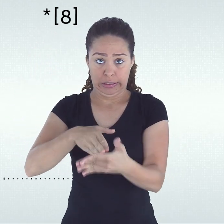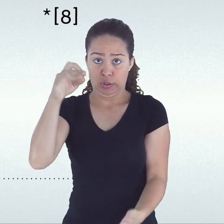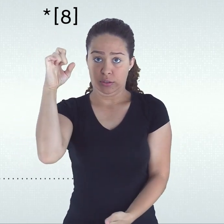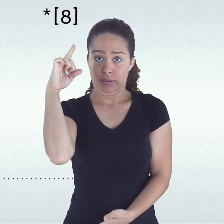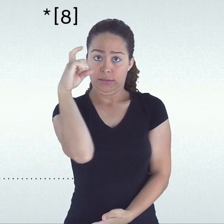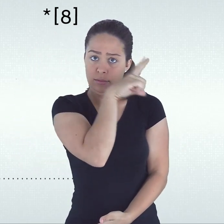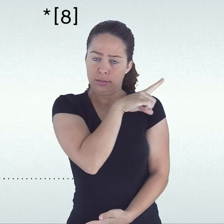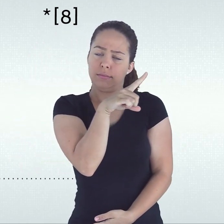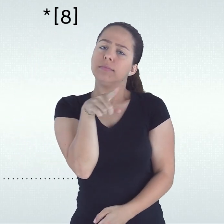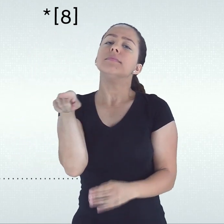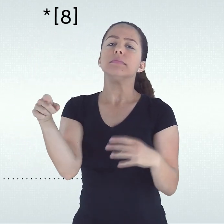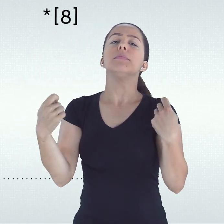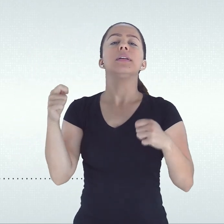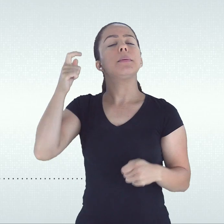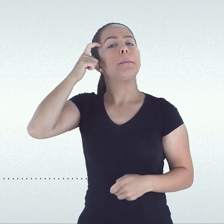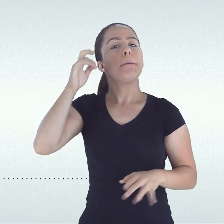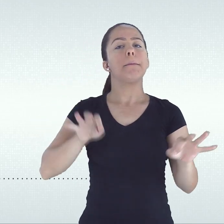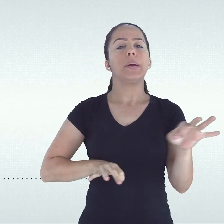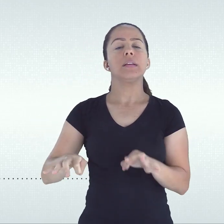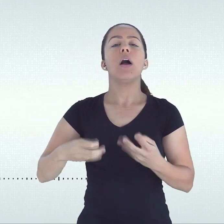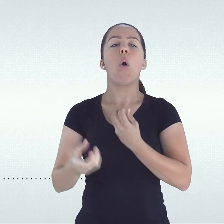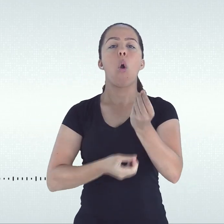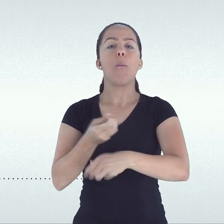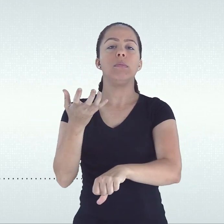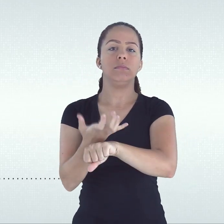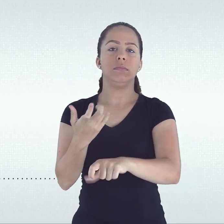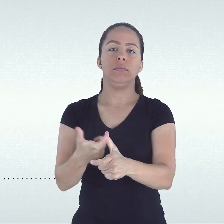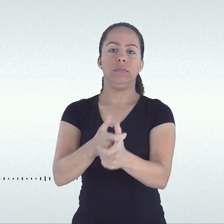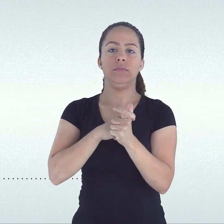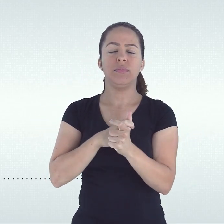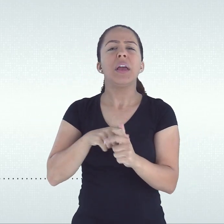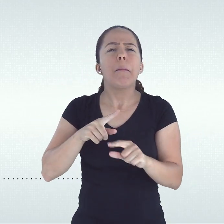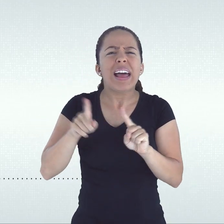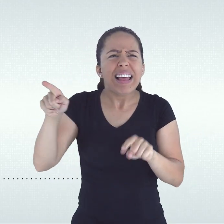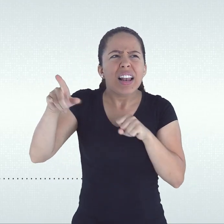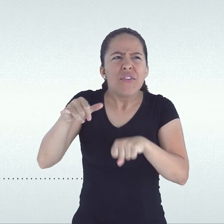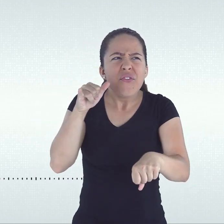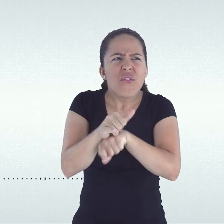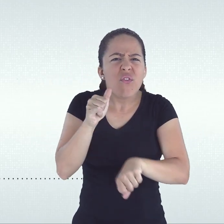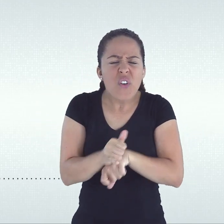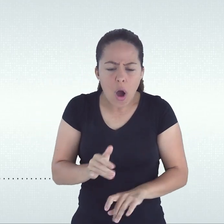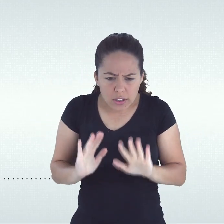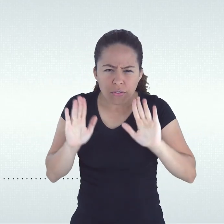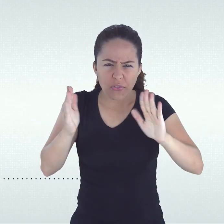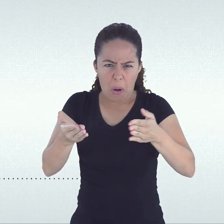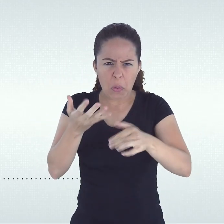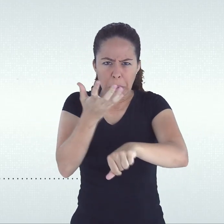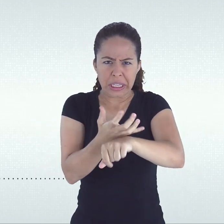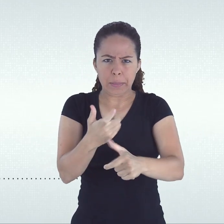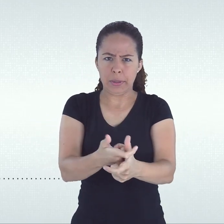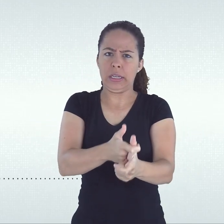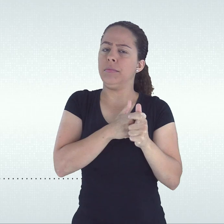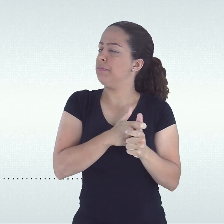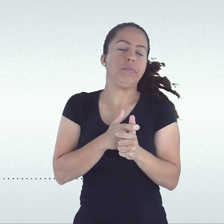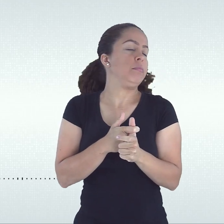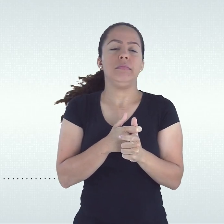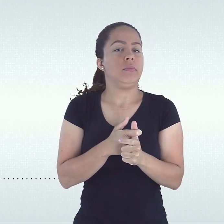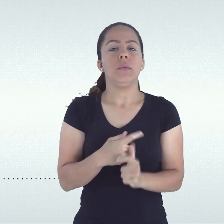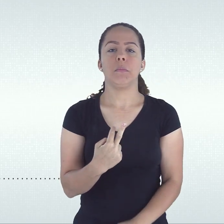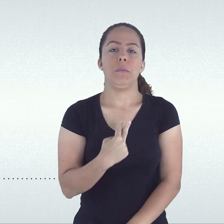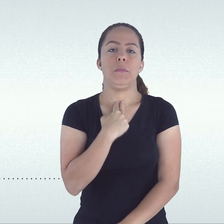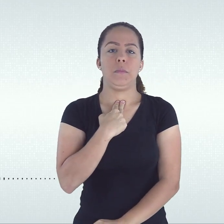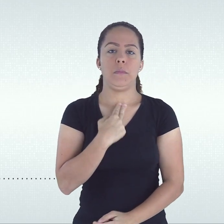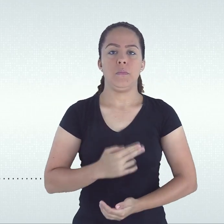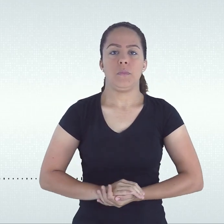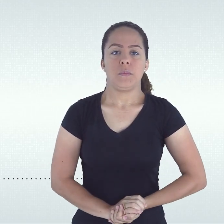correção nos regimes de dependência. As faltas, não. Não poderia ser diferente, já que o